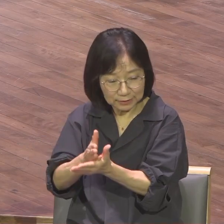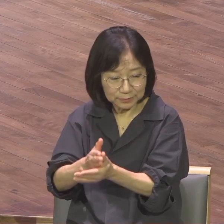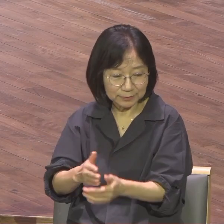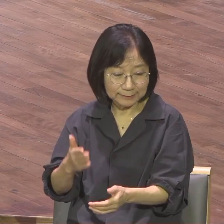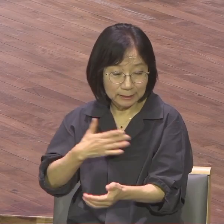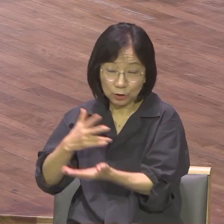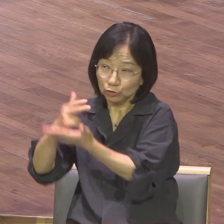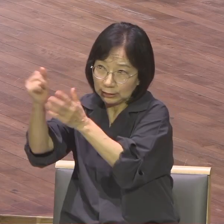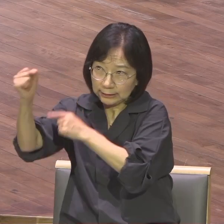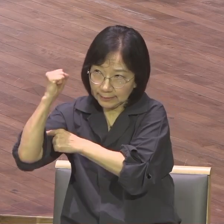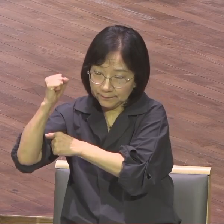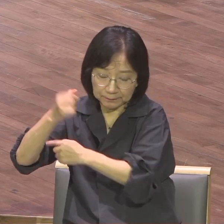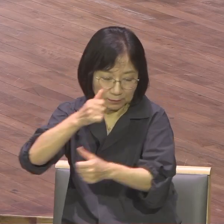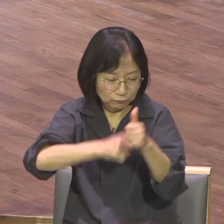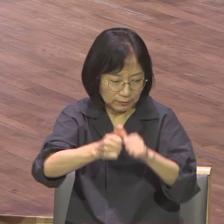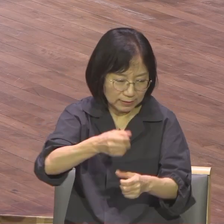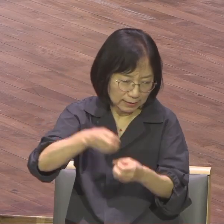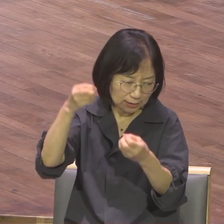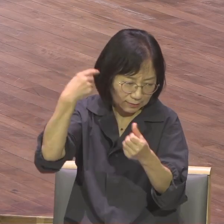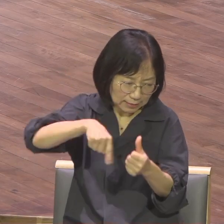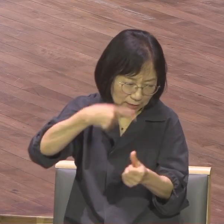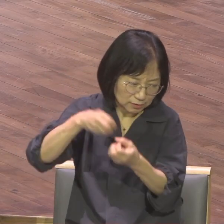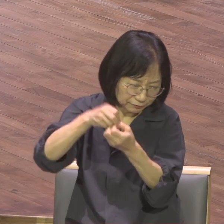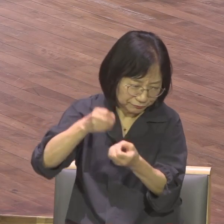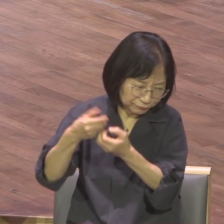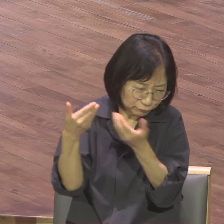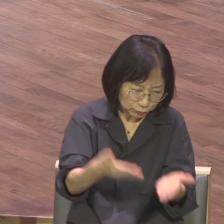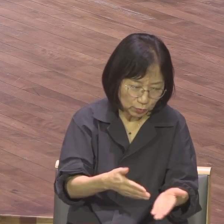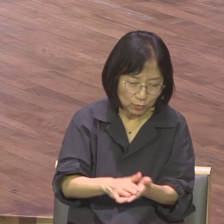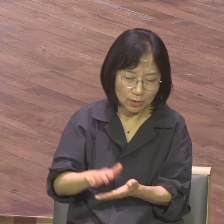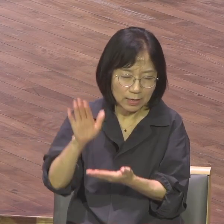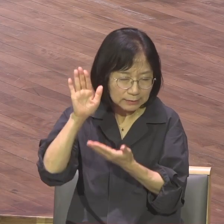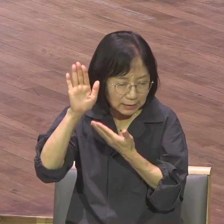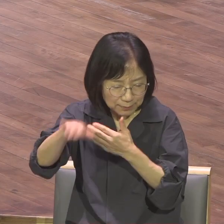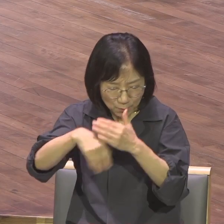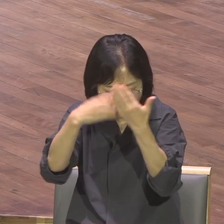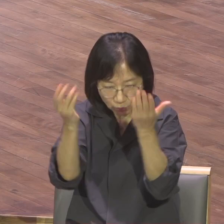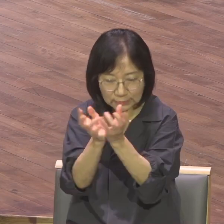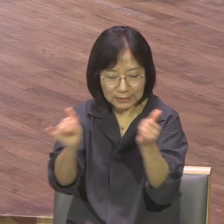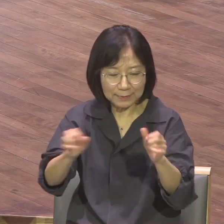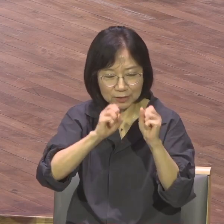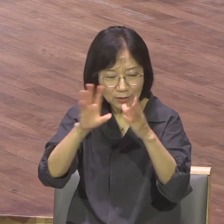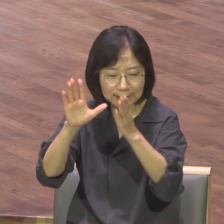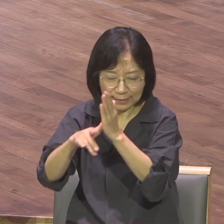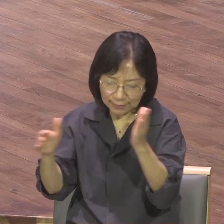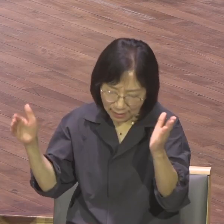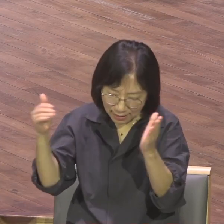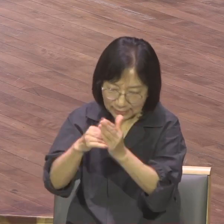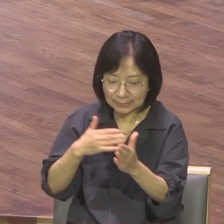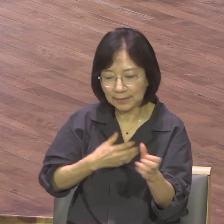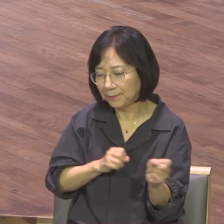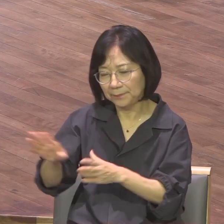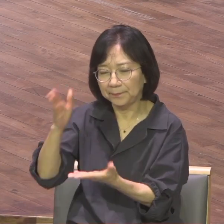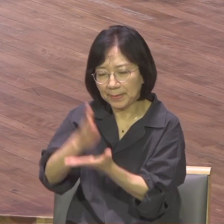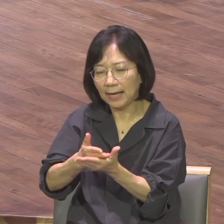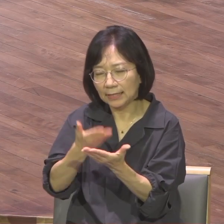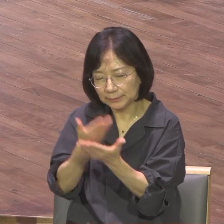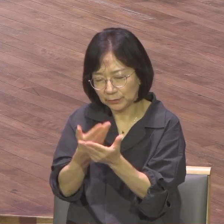전하고 주의의 능력을 장래의 모든 사람에게 전하기까지 나를 버리지 마소서 누구의 고백입니까